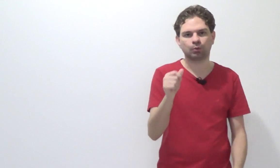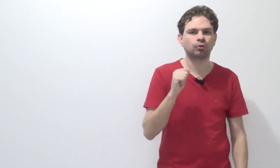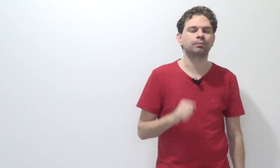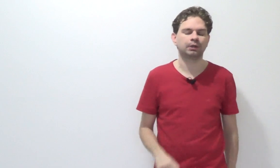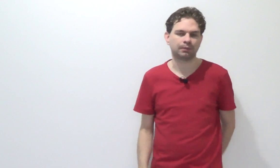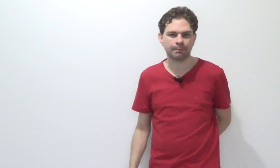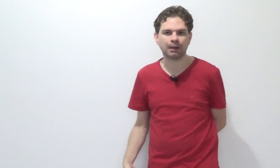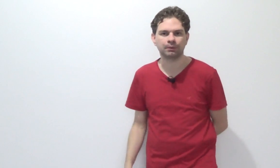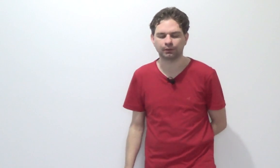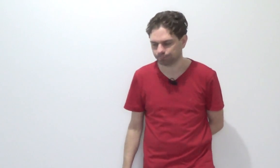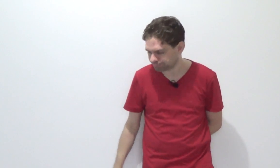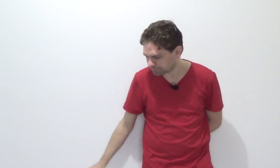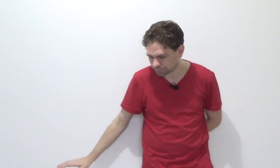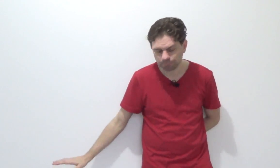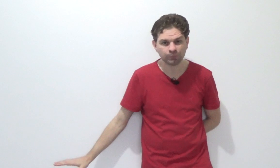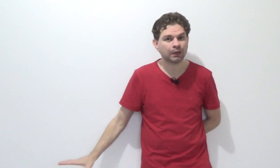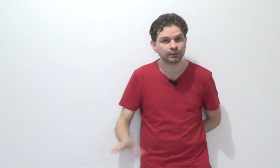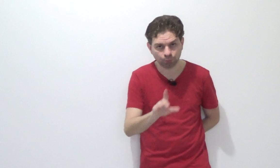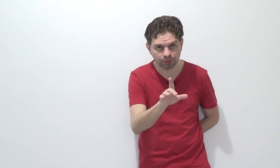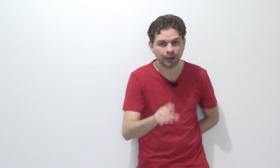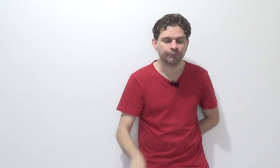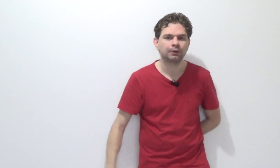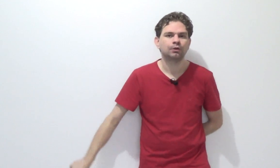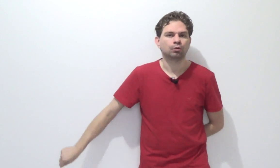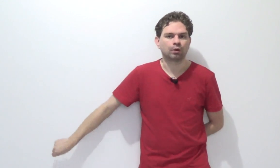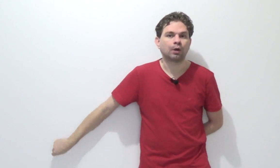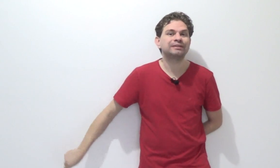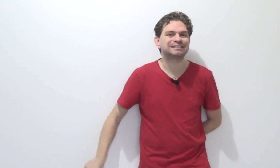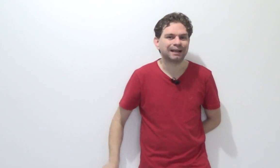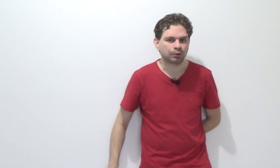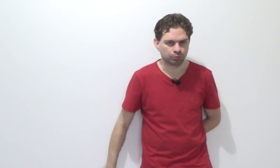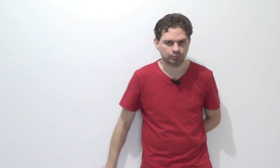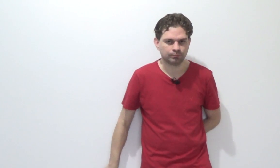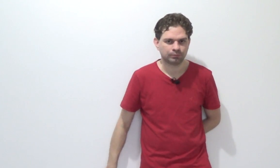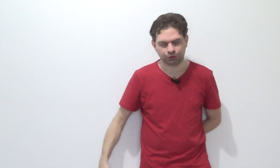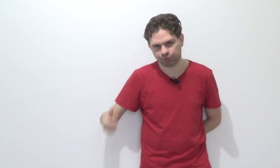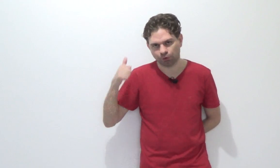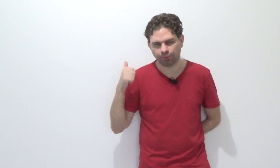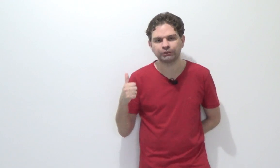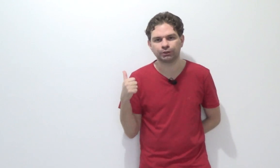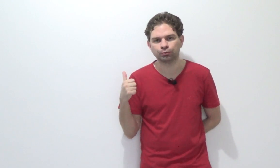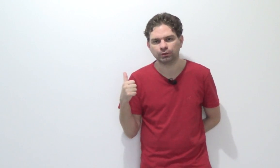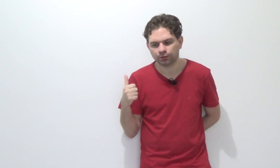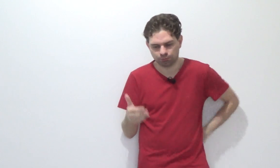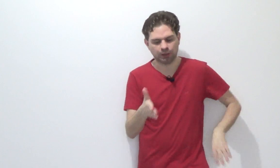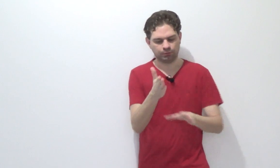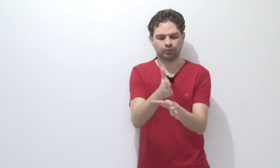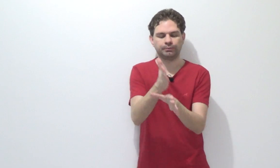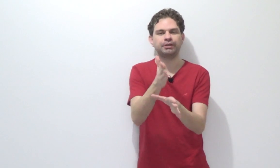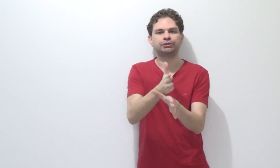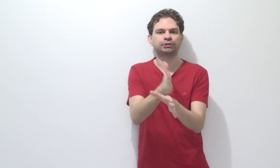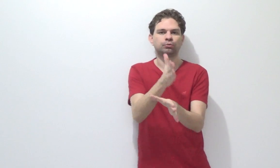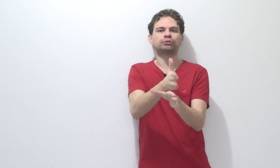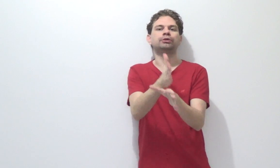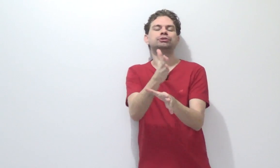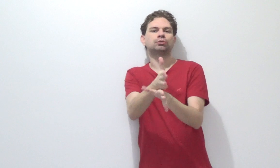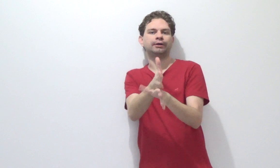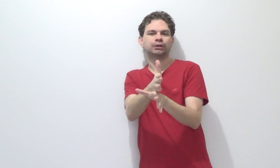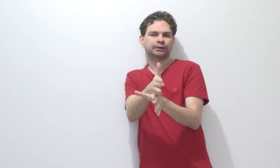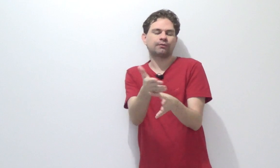economia também pra mim, né? Tá, então cuidado. Local incerto, que a gente falou mais cedo. Limite entre duas jurisdições. O que que